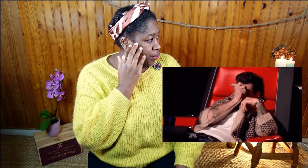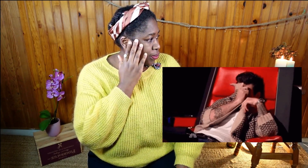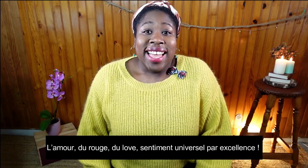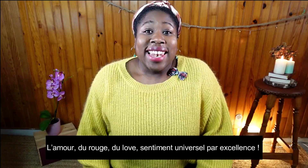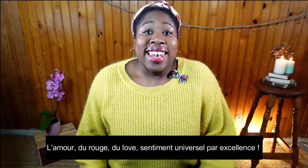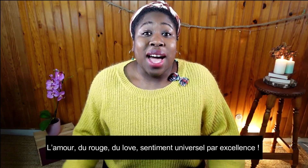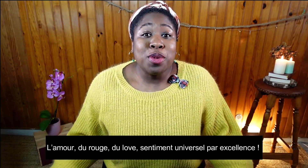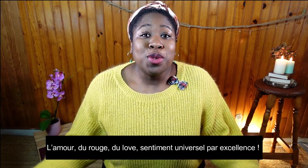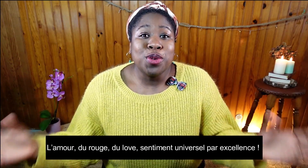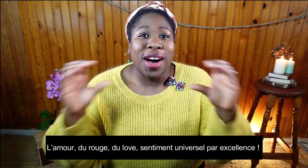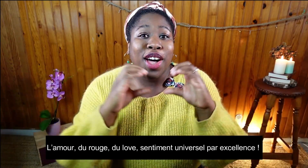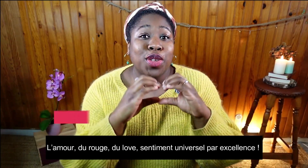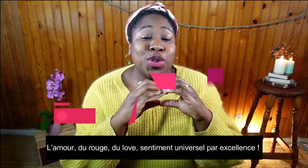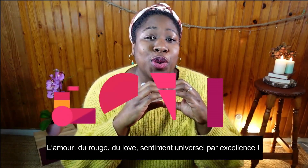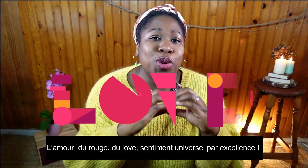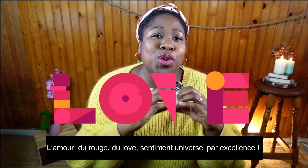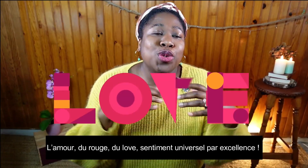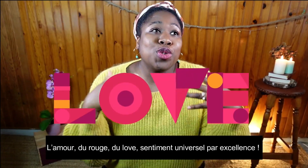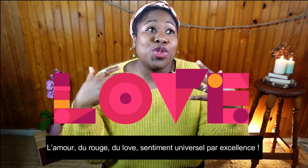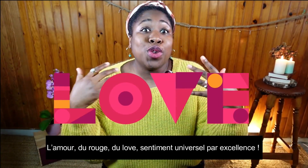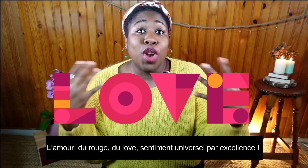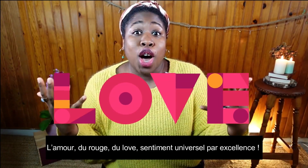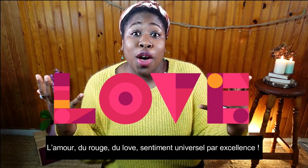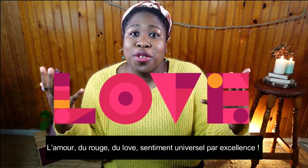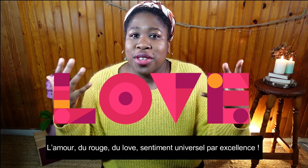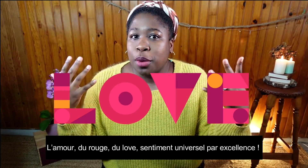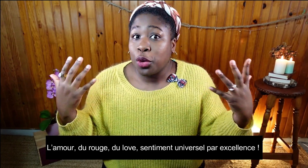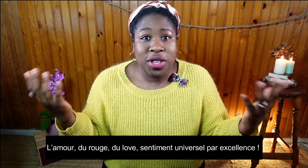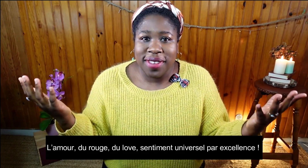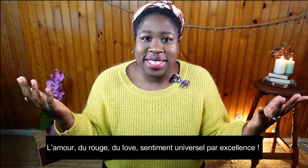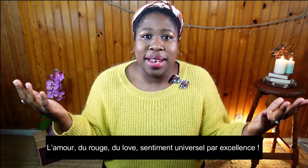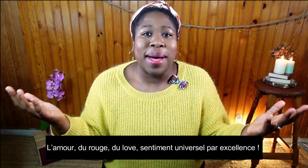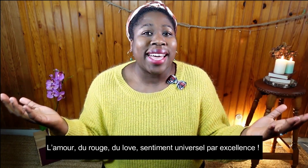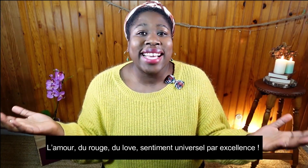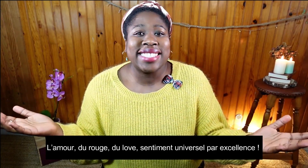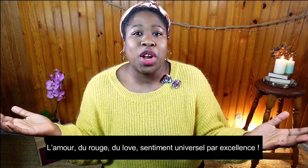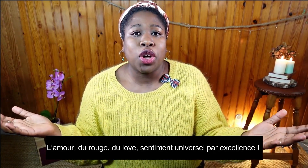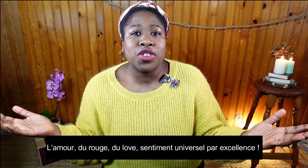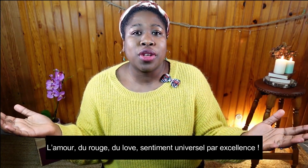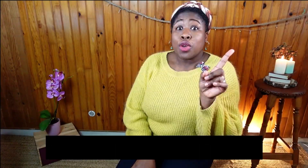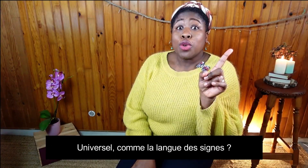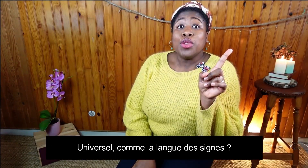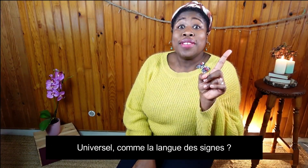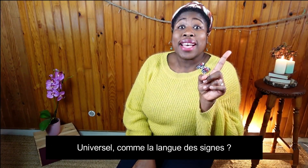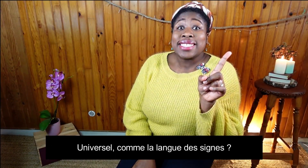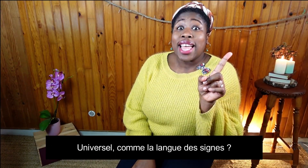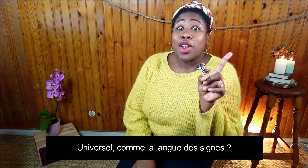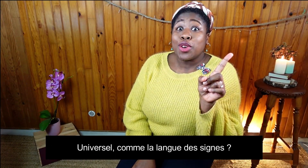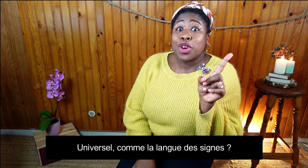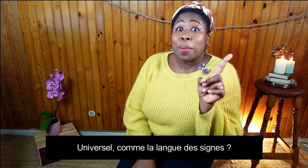L'amour, du rouge, du love, sentiment universel par excellence, universel comme